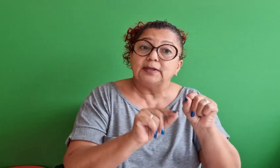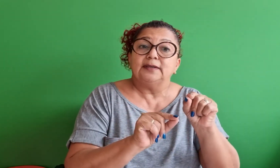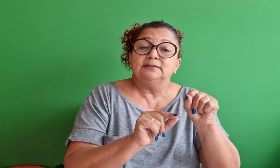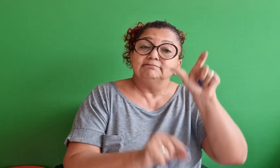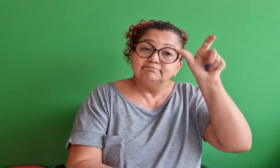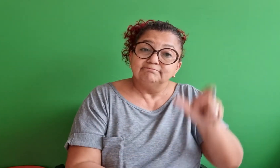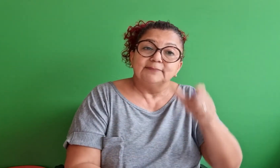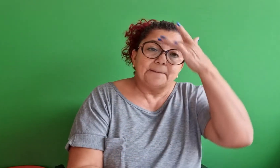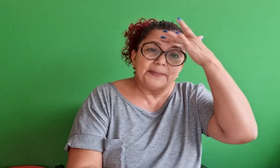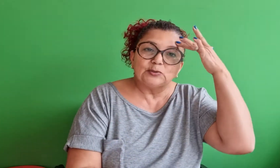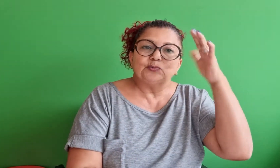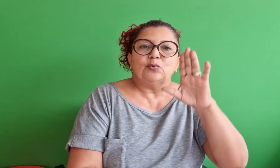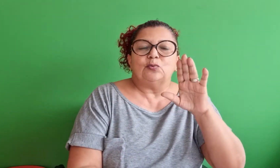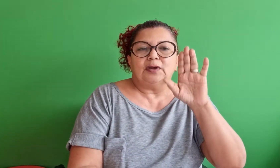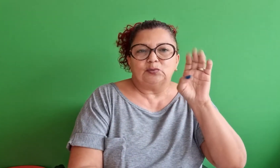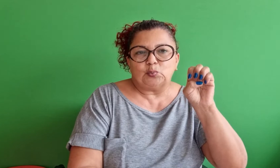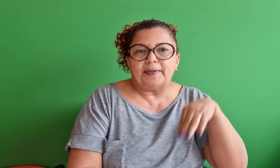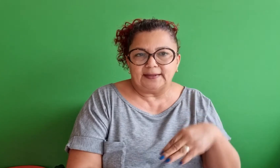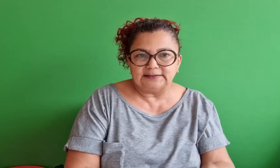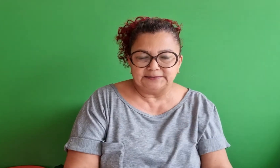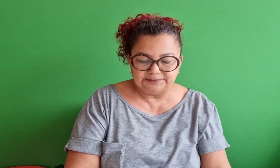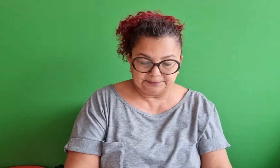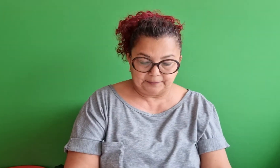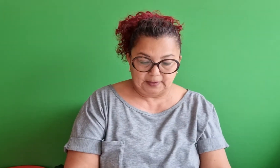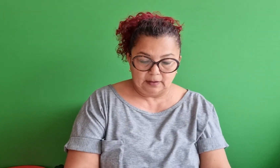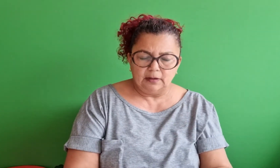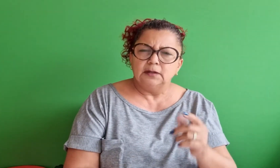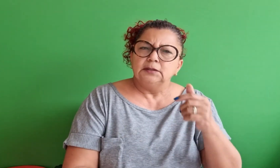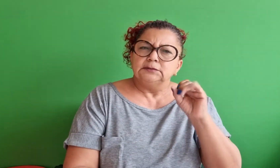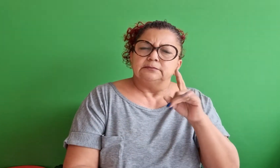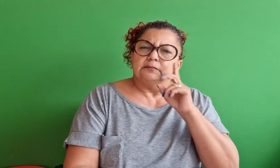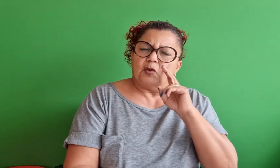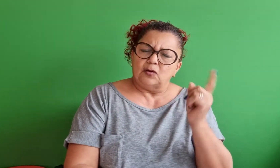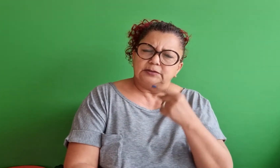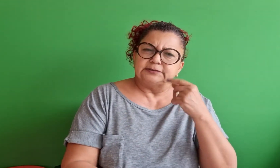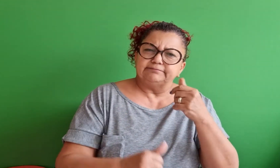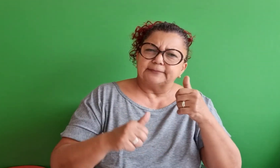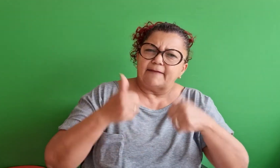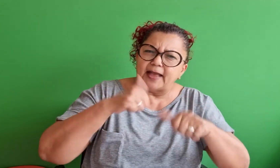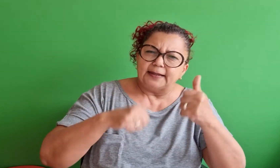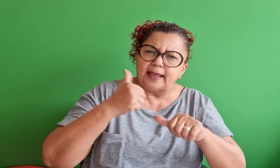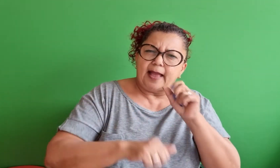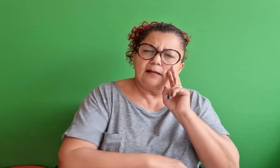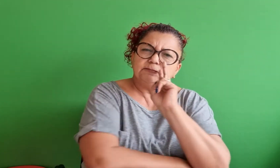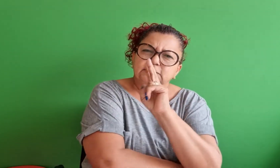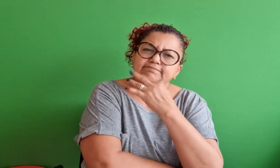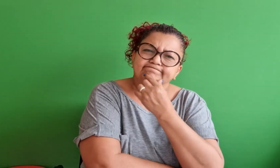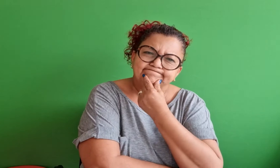Ele apresenta o homem de bem para nós. Bom, então, avaliando melhor,